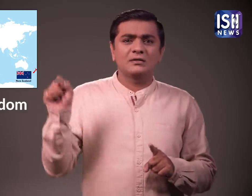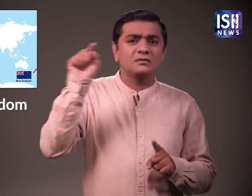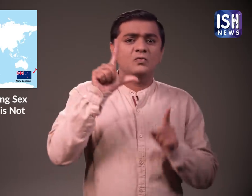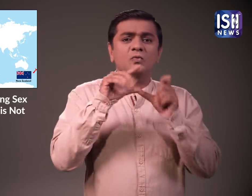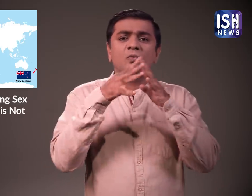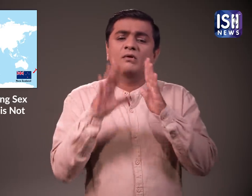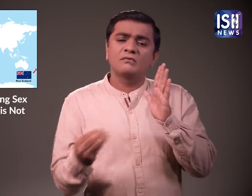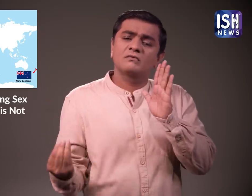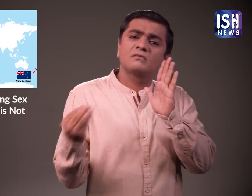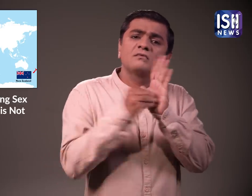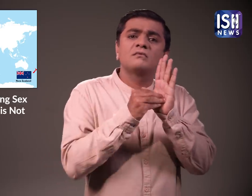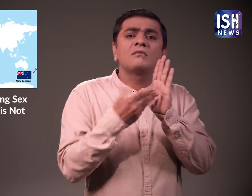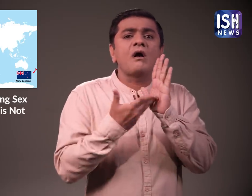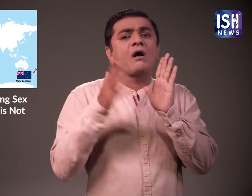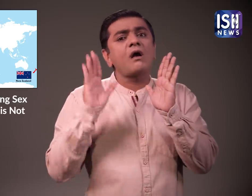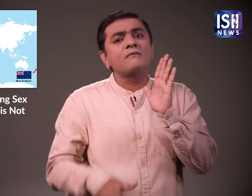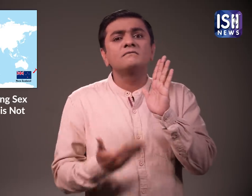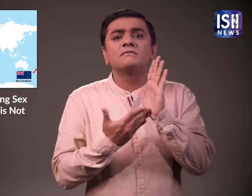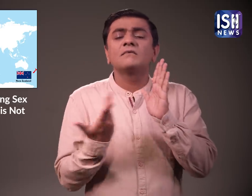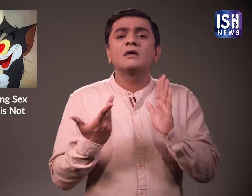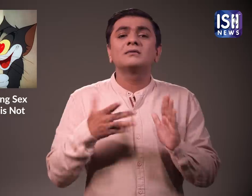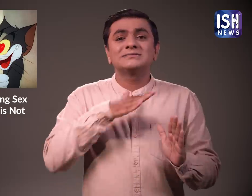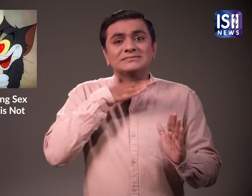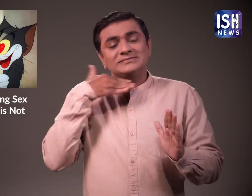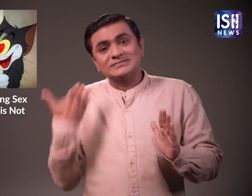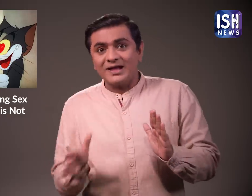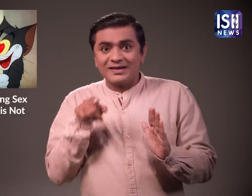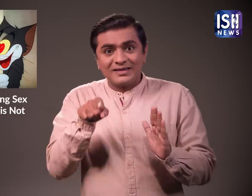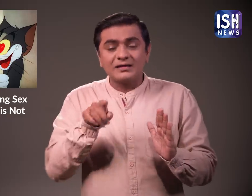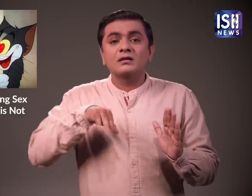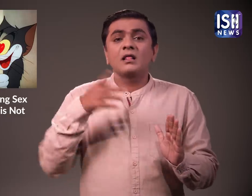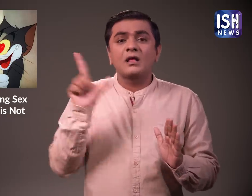में लाशों के साथ यौन संबन्त को गेर कानूनी गोशित कर दिया गया है